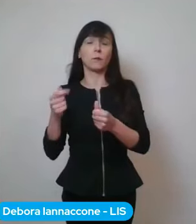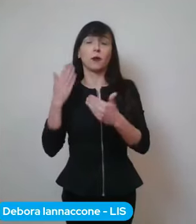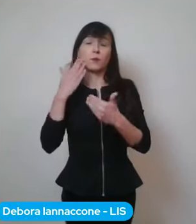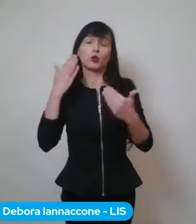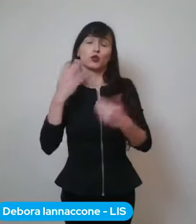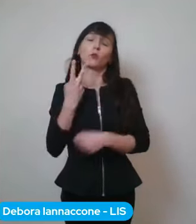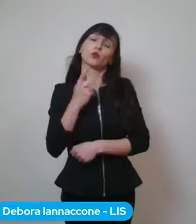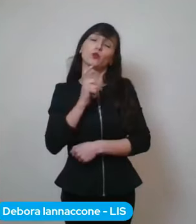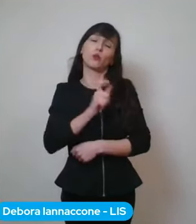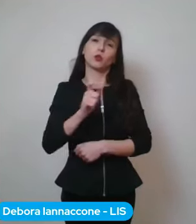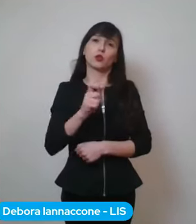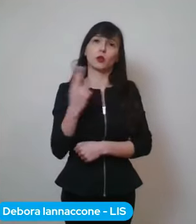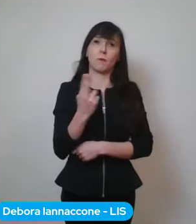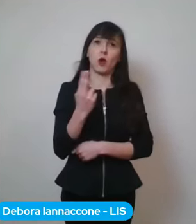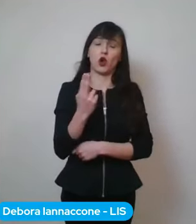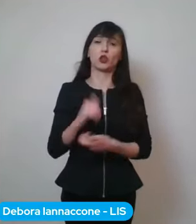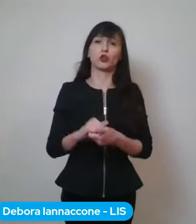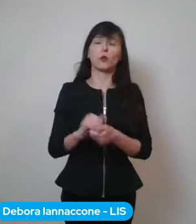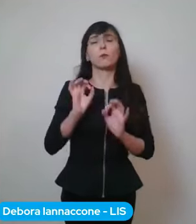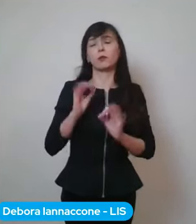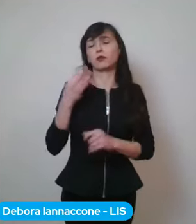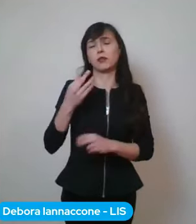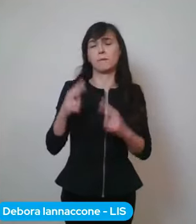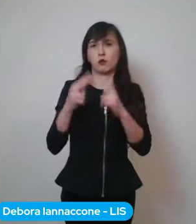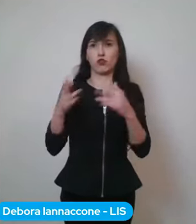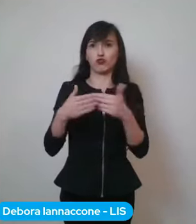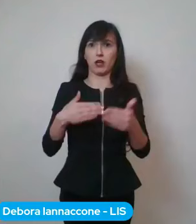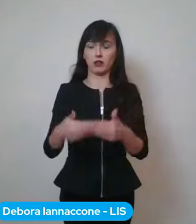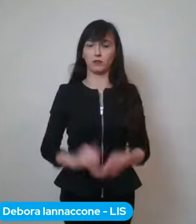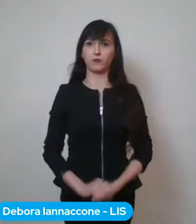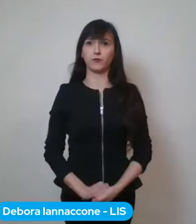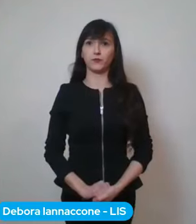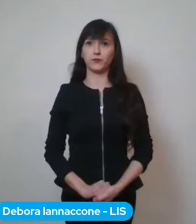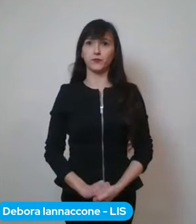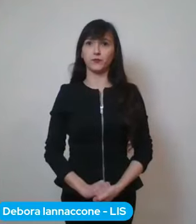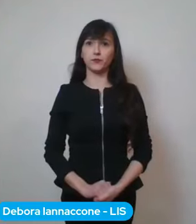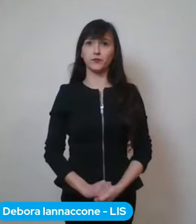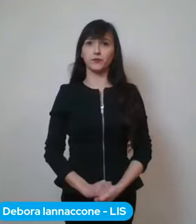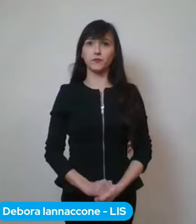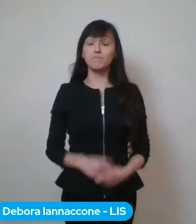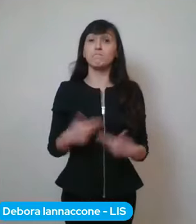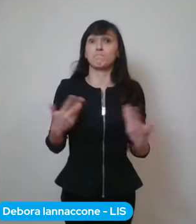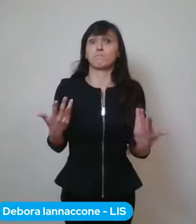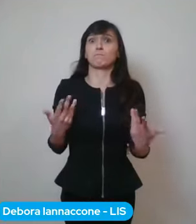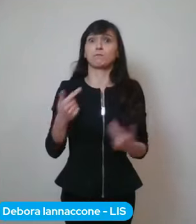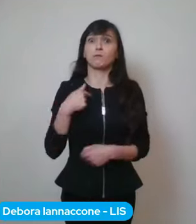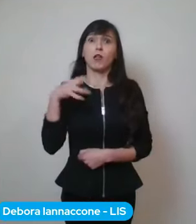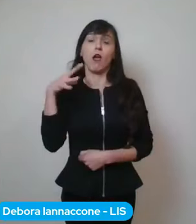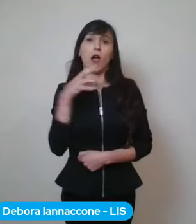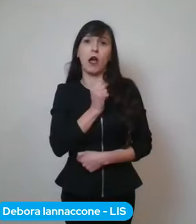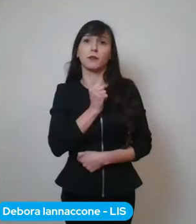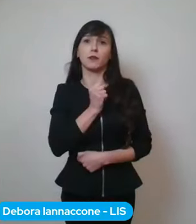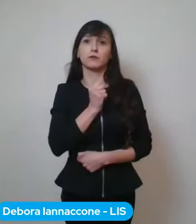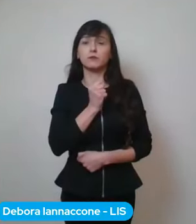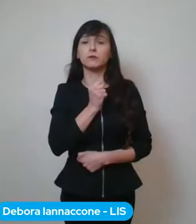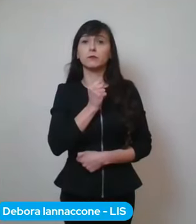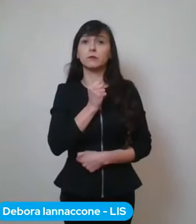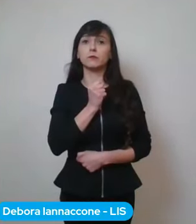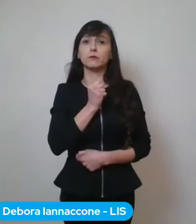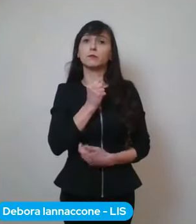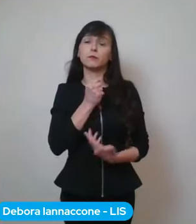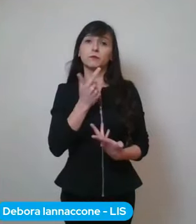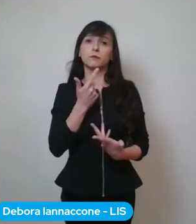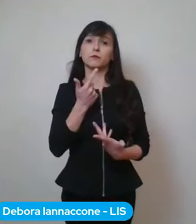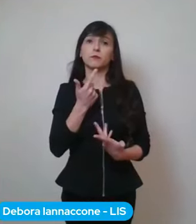sempre la nostra provincia. Quindi io capisco a questo punto e mi rivolgo